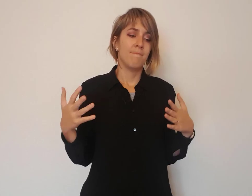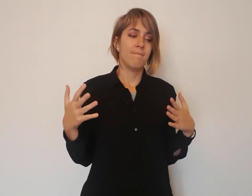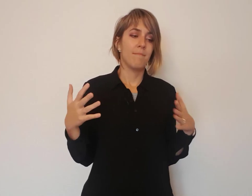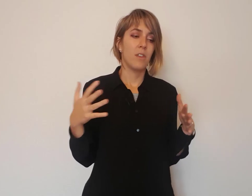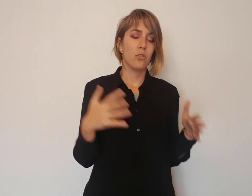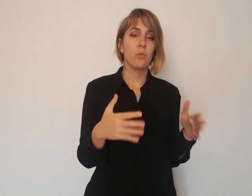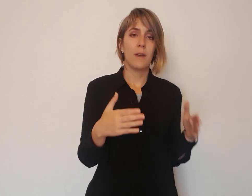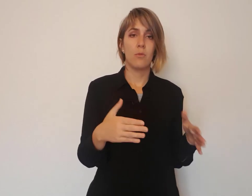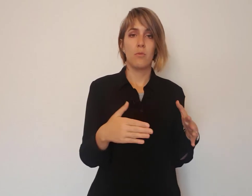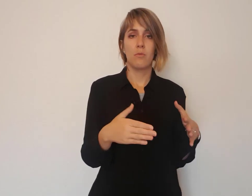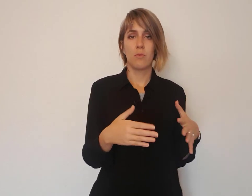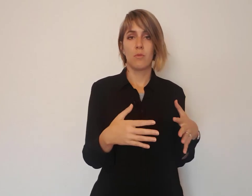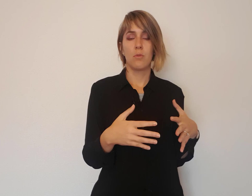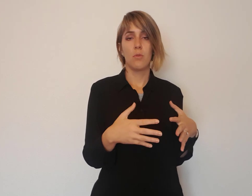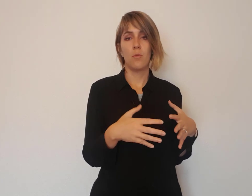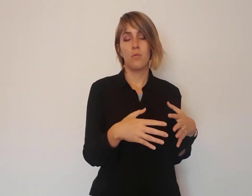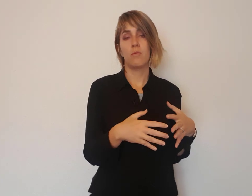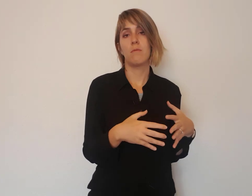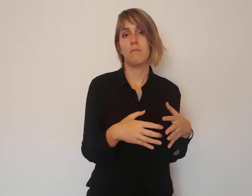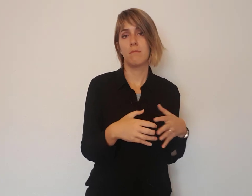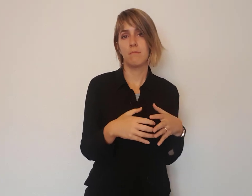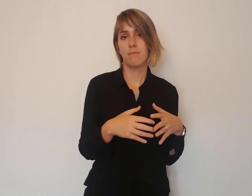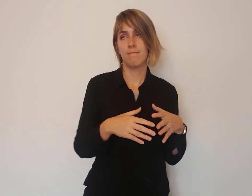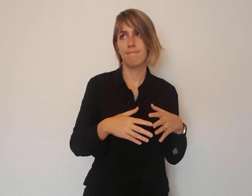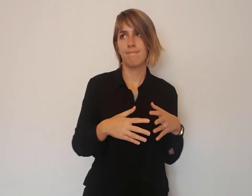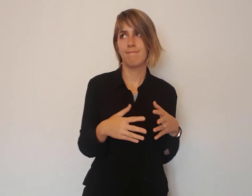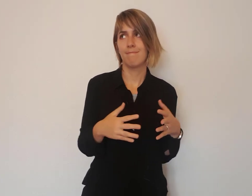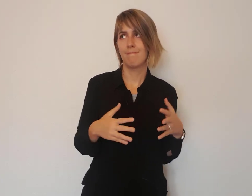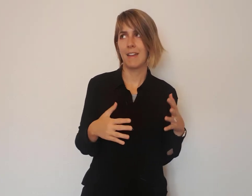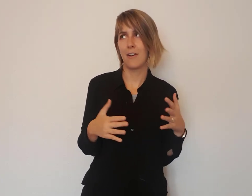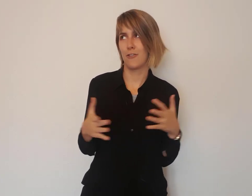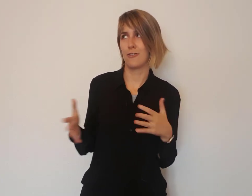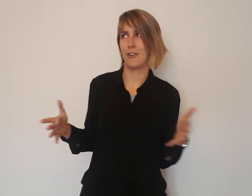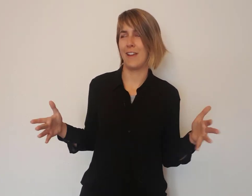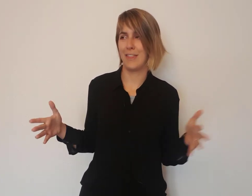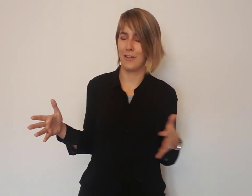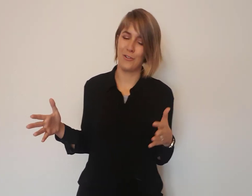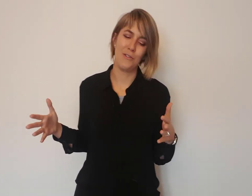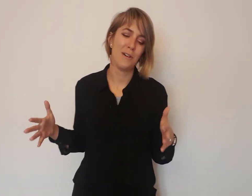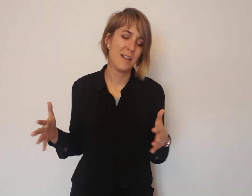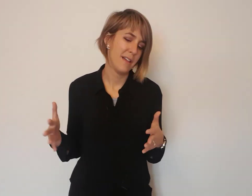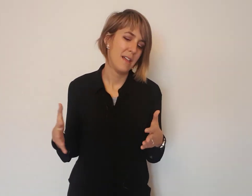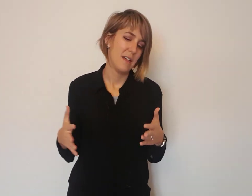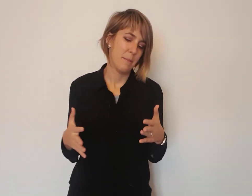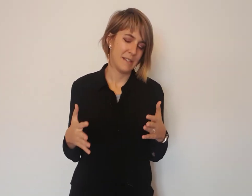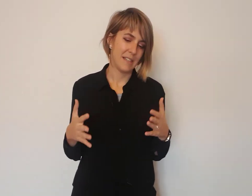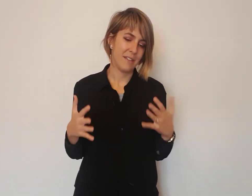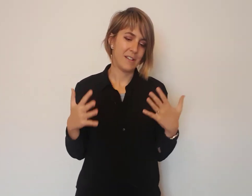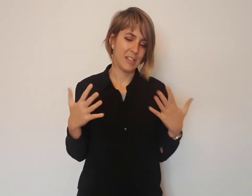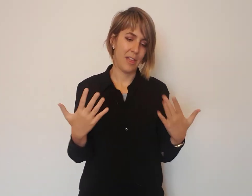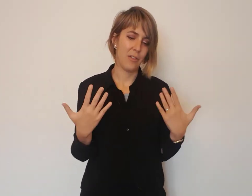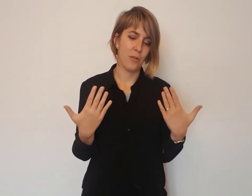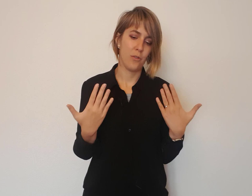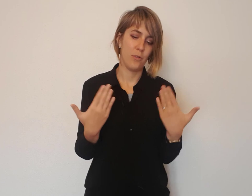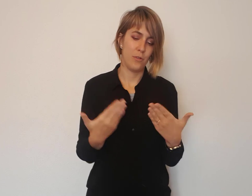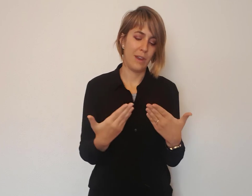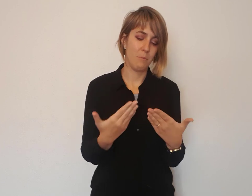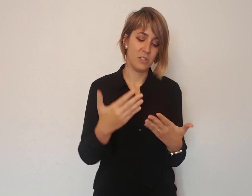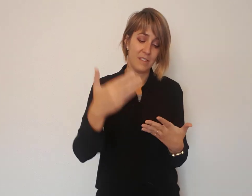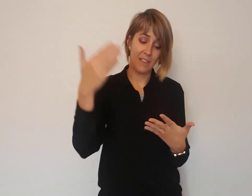Yo tuve un encontronazo bastante fastidiado con la importancia